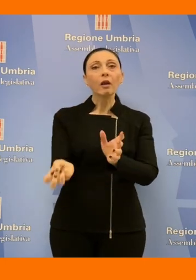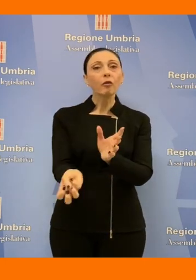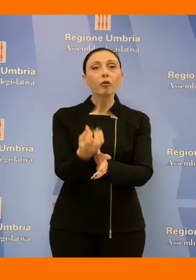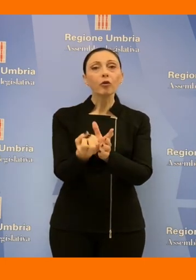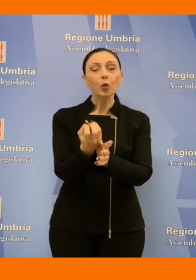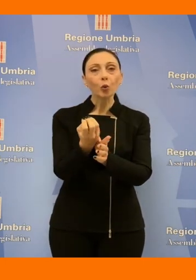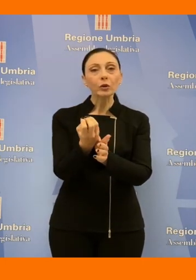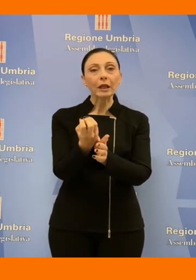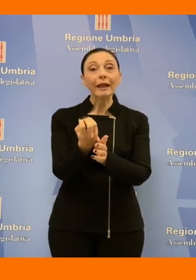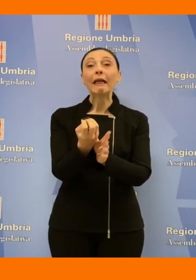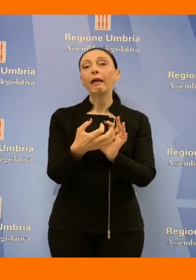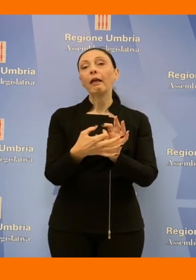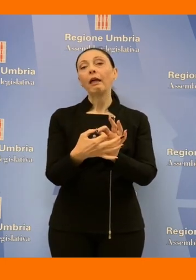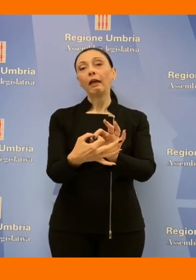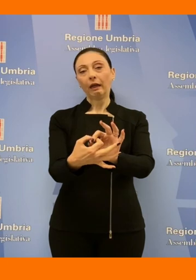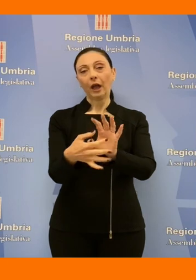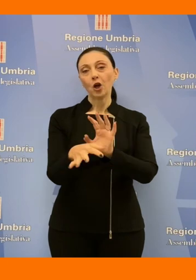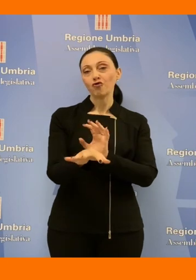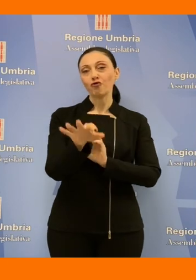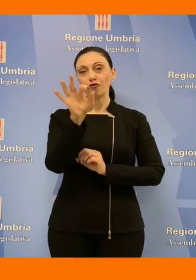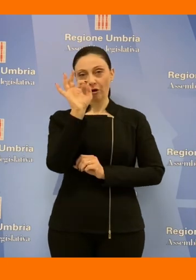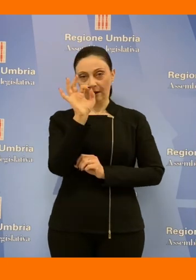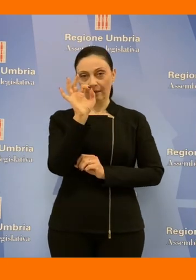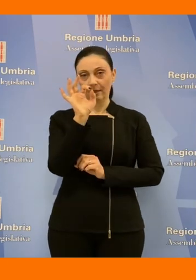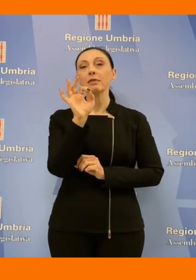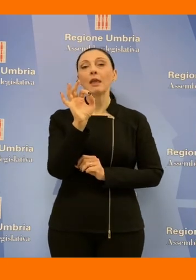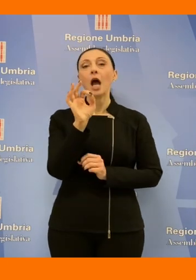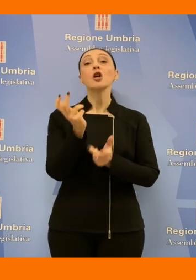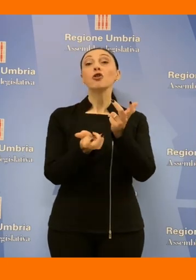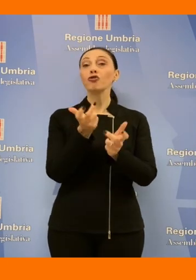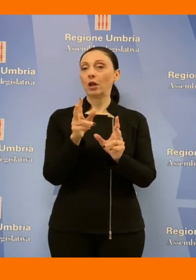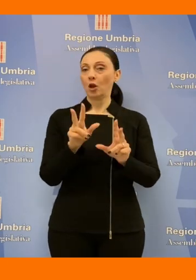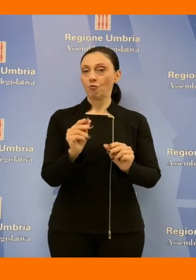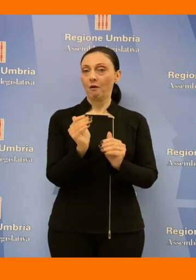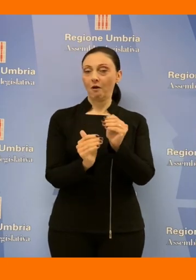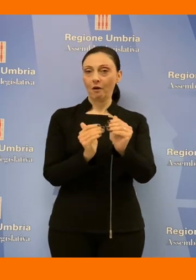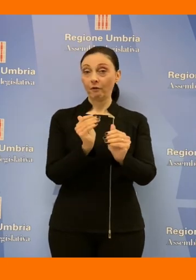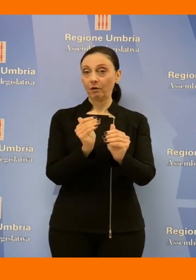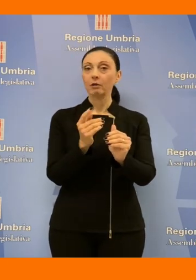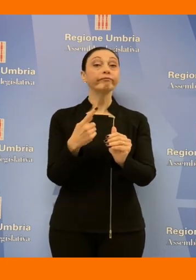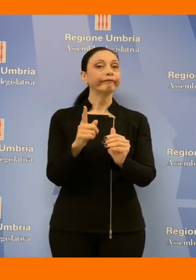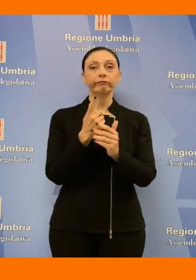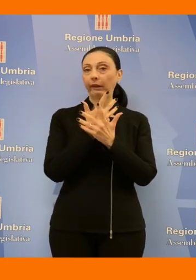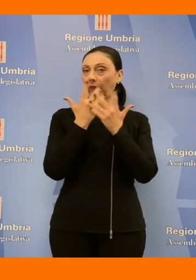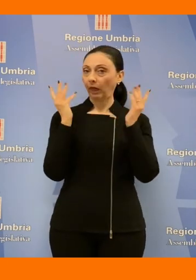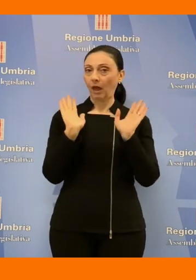la scelta di costruire un nuovo inceneritore quindi questo deve essere chiaro non ci